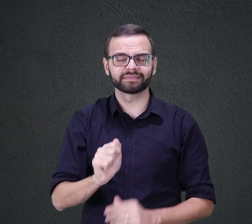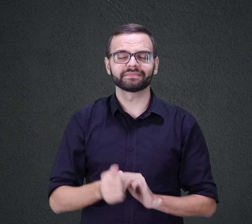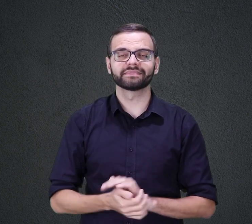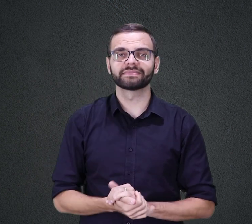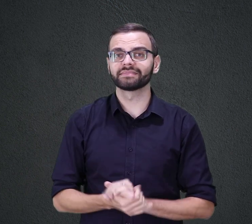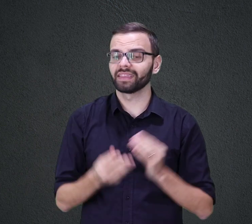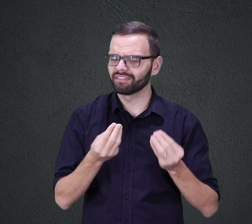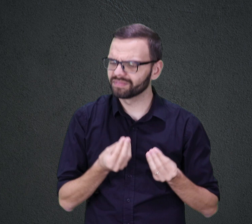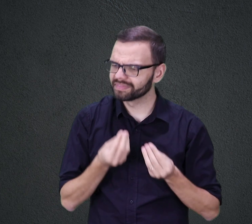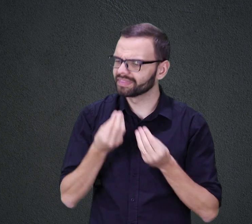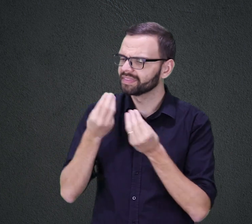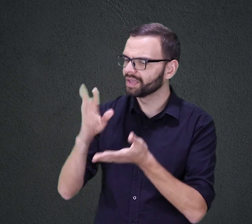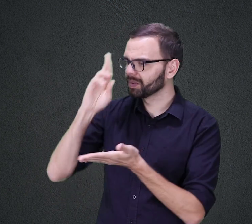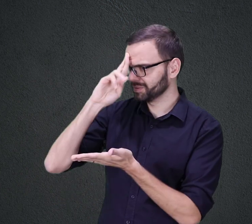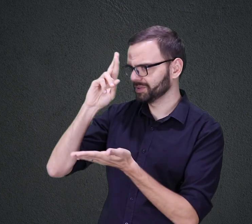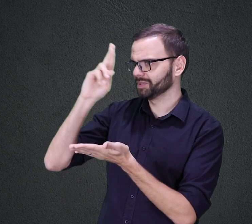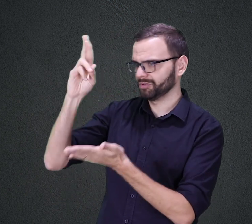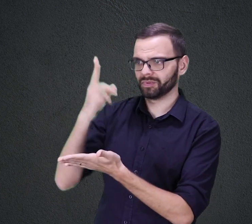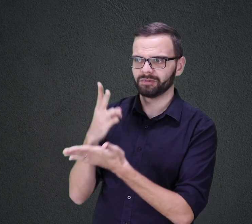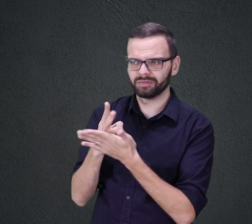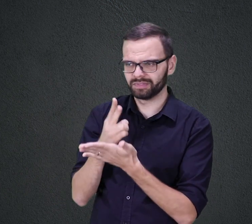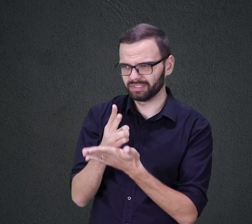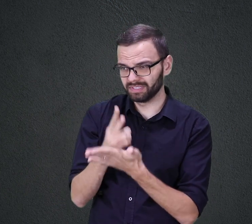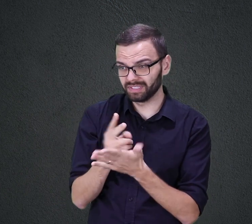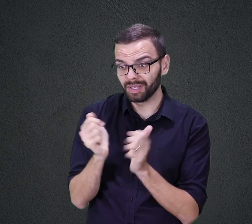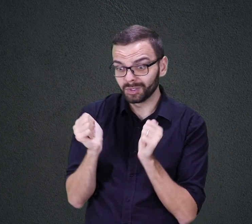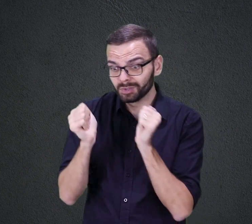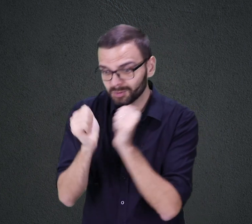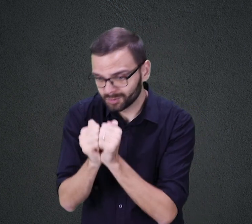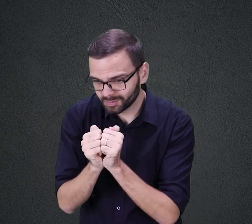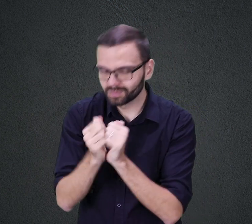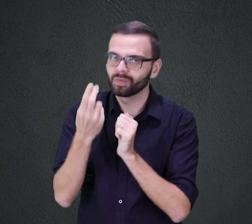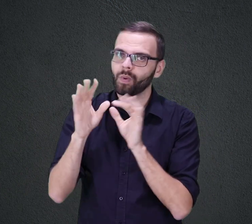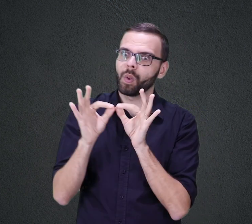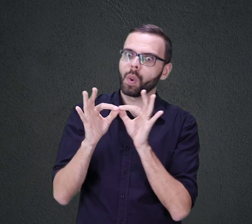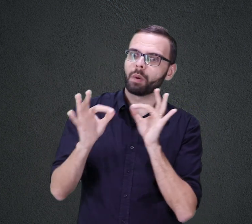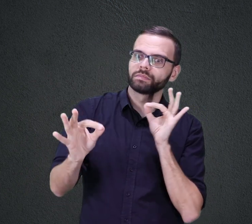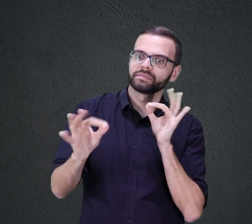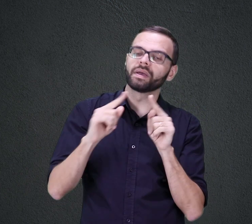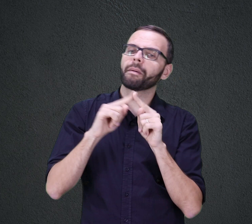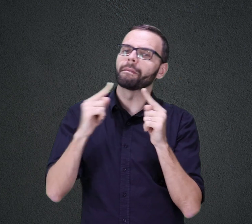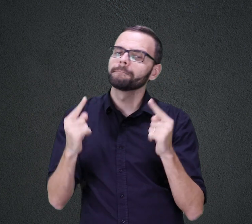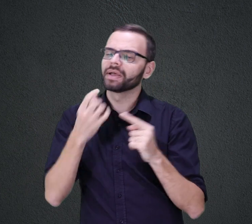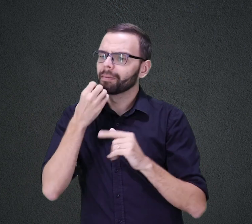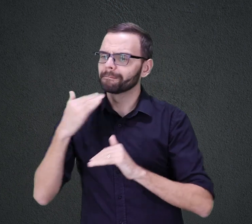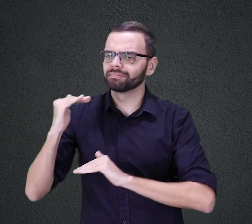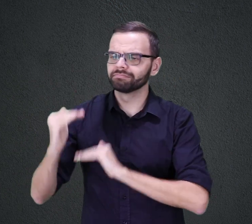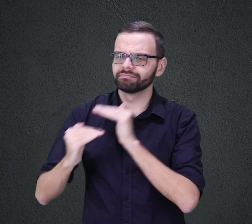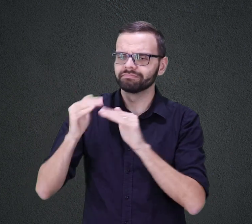SENHOR E BUSCANDO A CADA MOMENTO DE PERTO O DE LONGE O BEM E A EDIFICAÇÃO DELE COM SEU